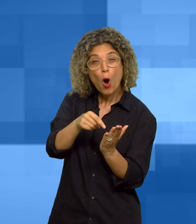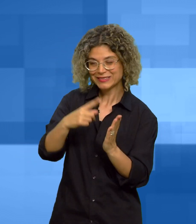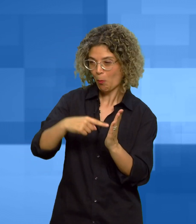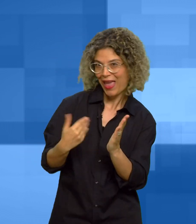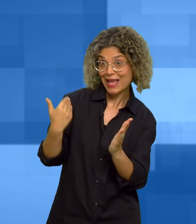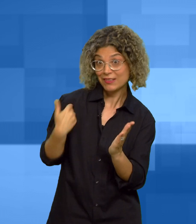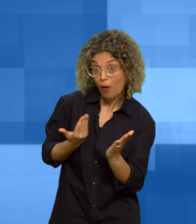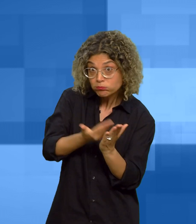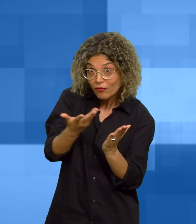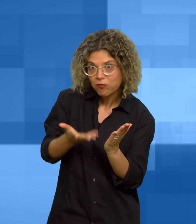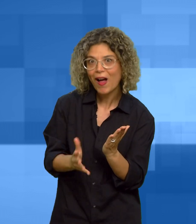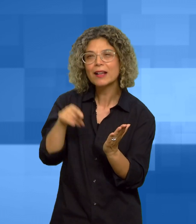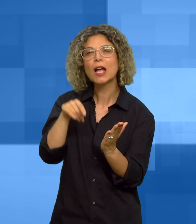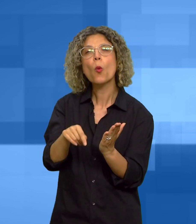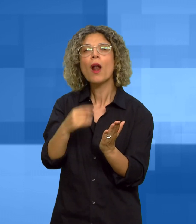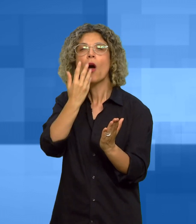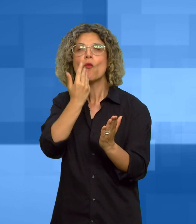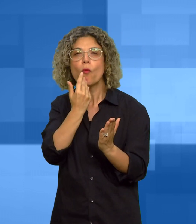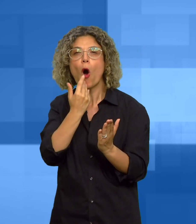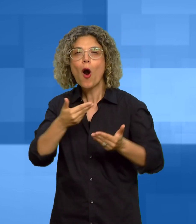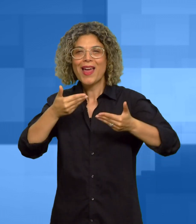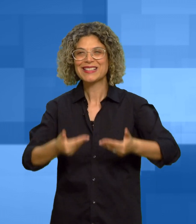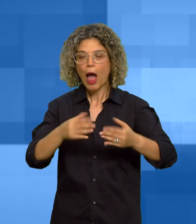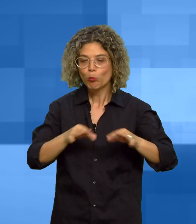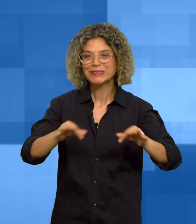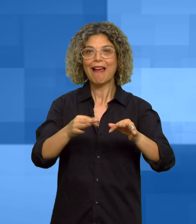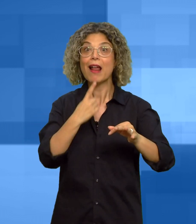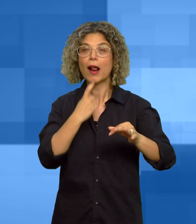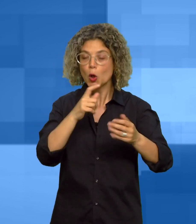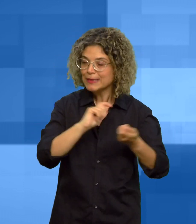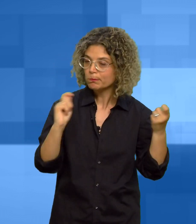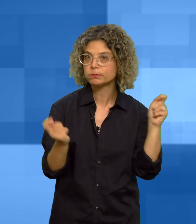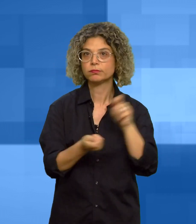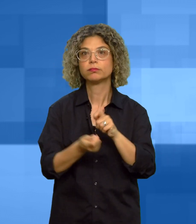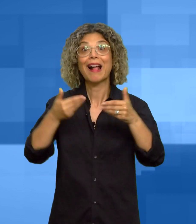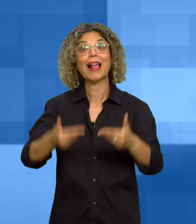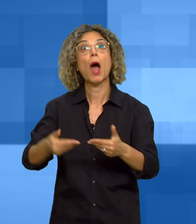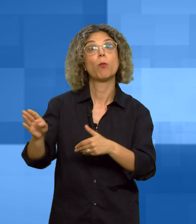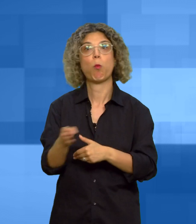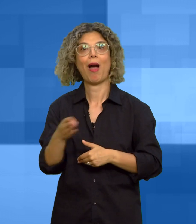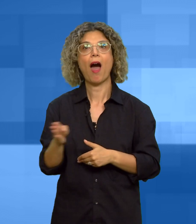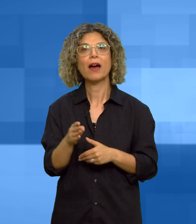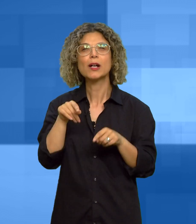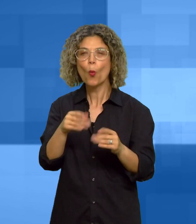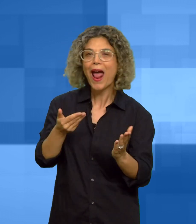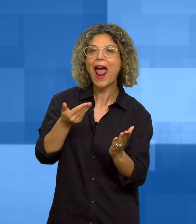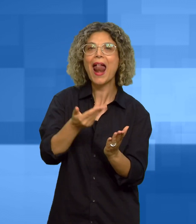qualche mese fa di sostituire un campo in terra rossa con un campo da padel è stata degli